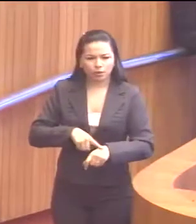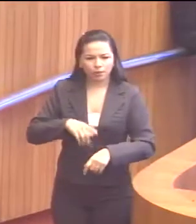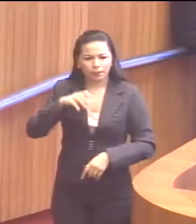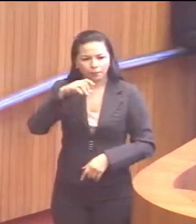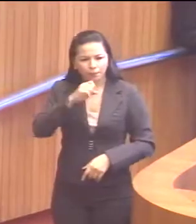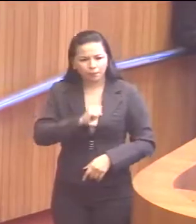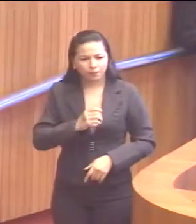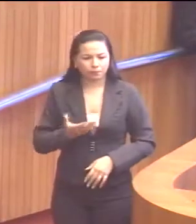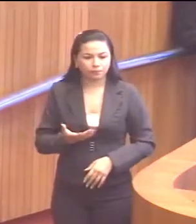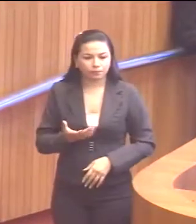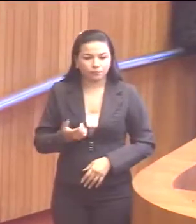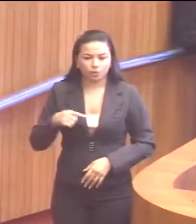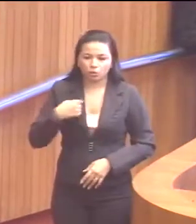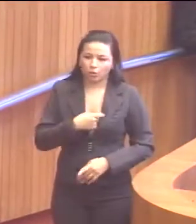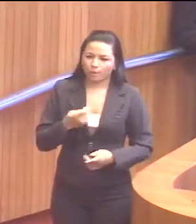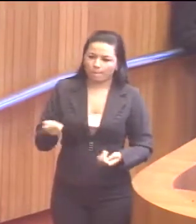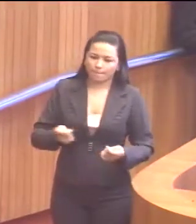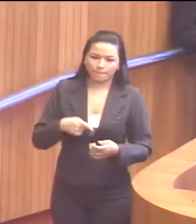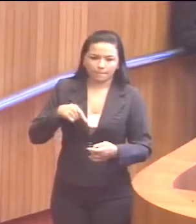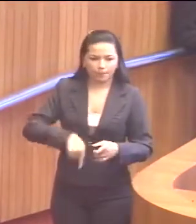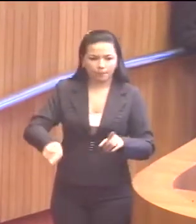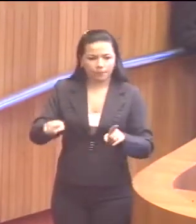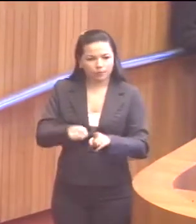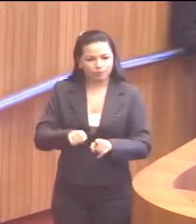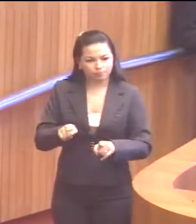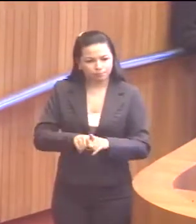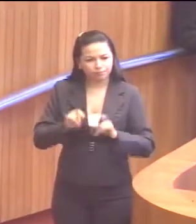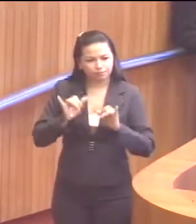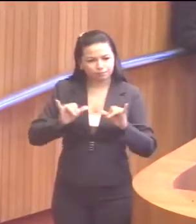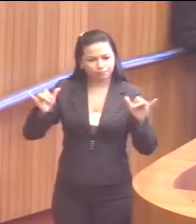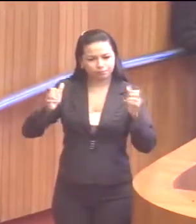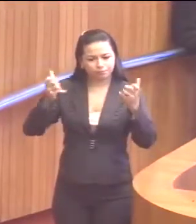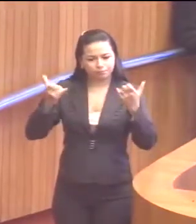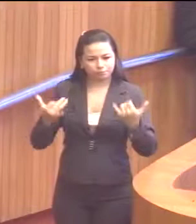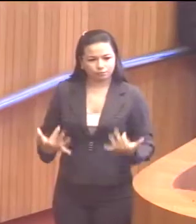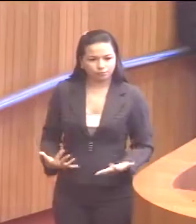muito breve, a gente possa aqui também compartilhar,